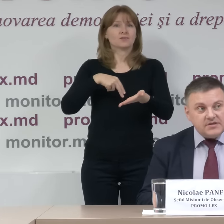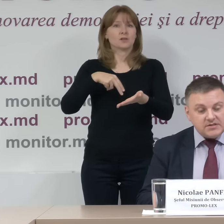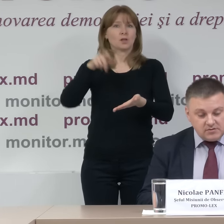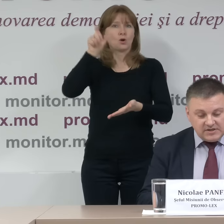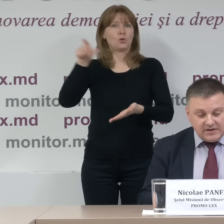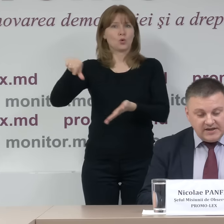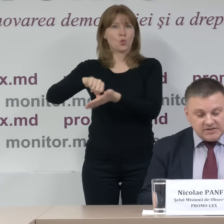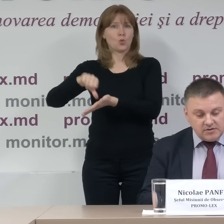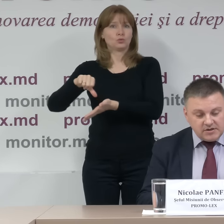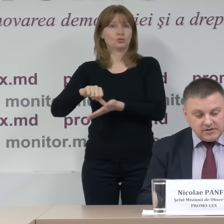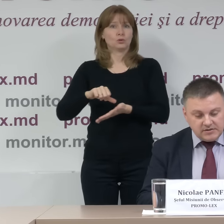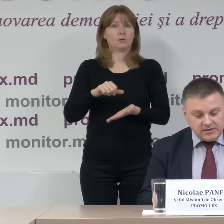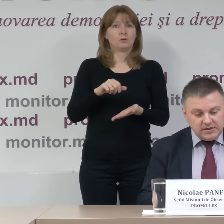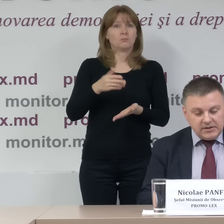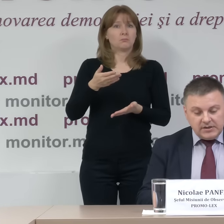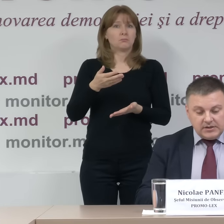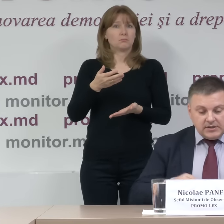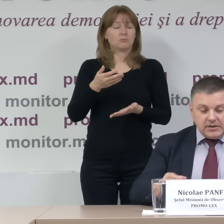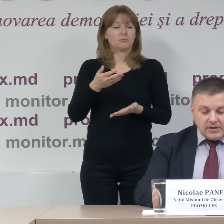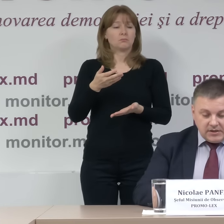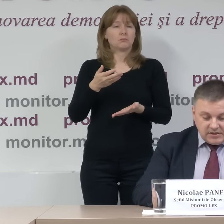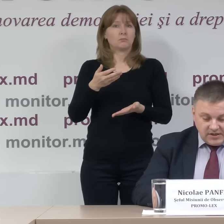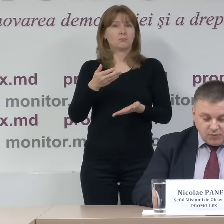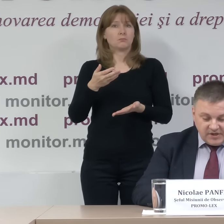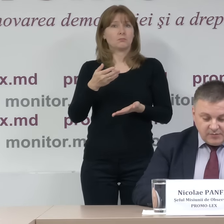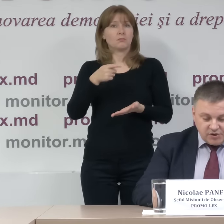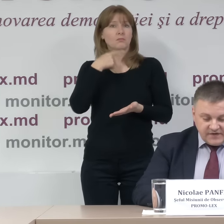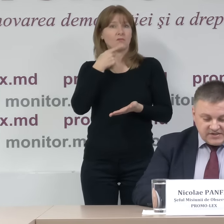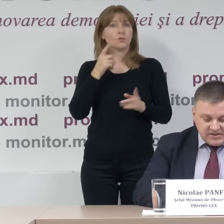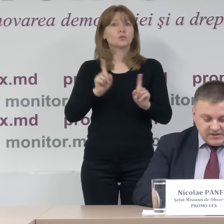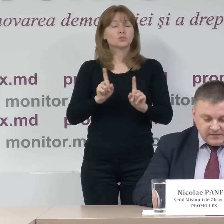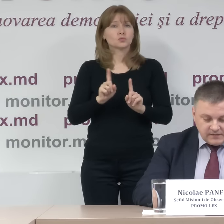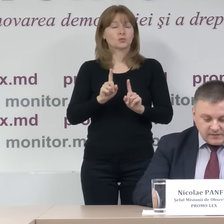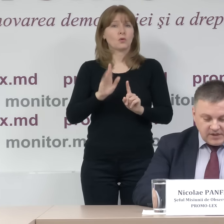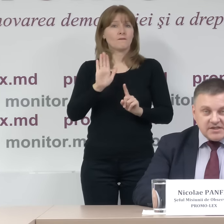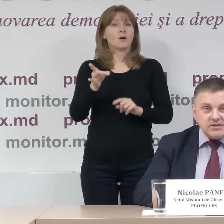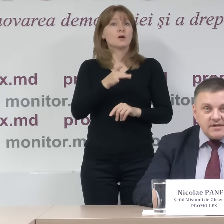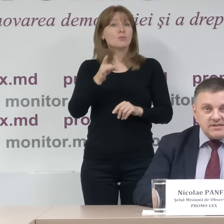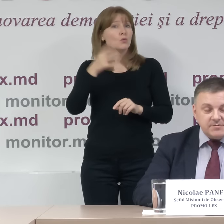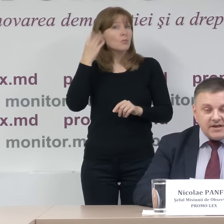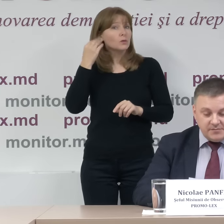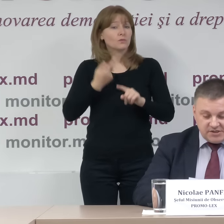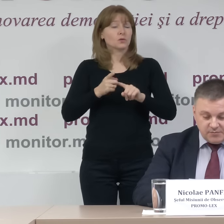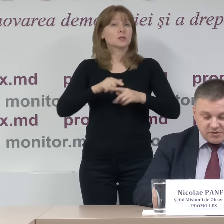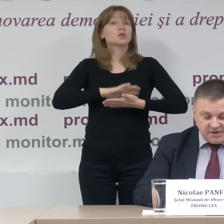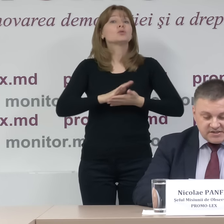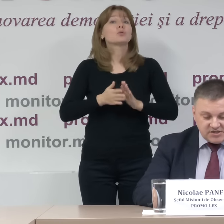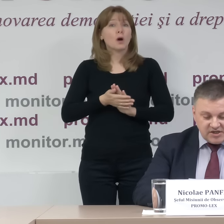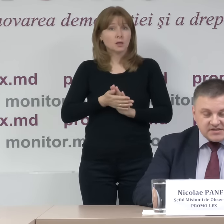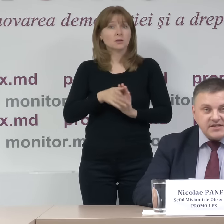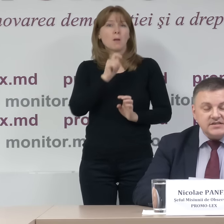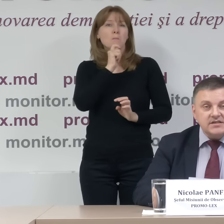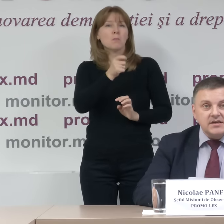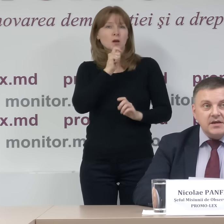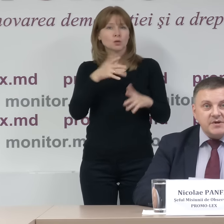observat în contextul alegerilor în Republica Moldova este acea situație despre care în principiu și presa